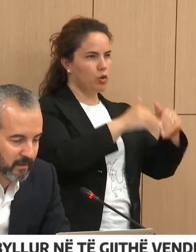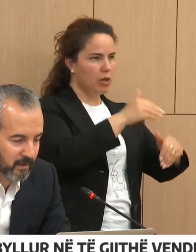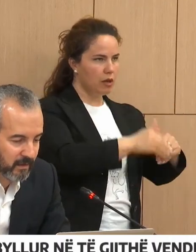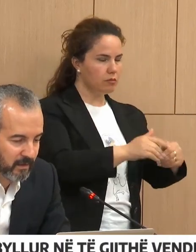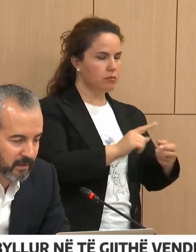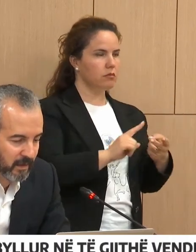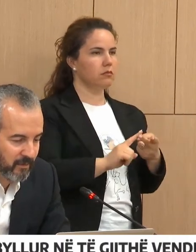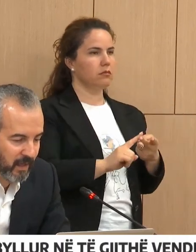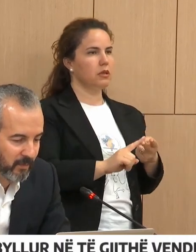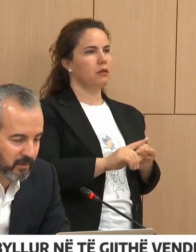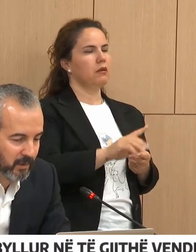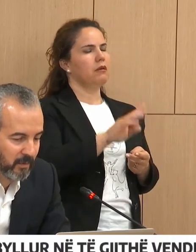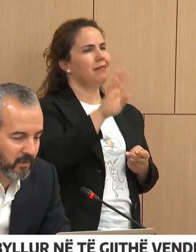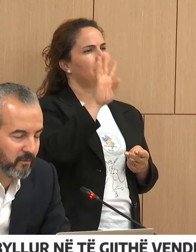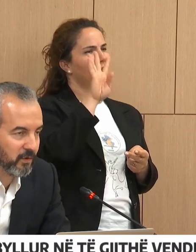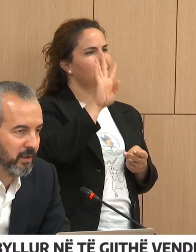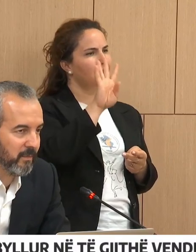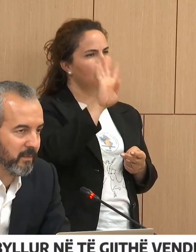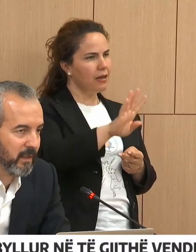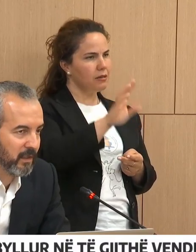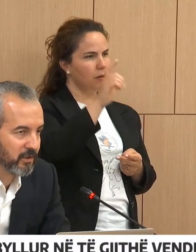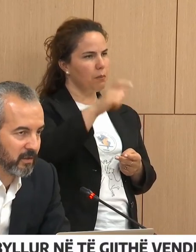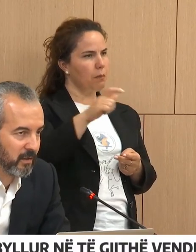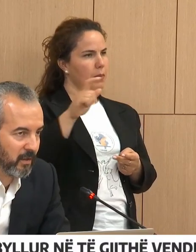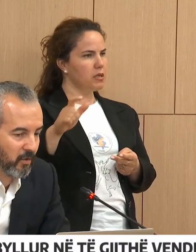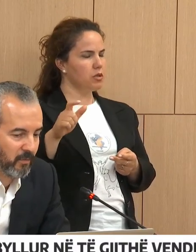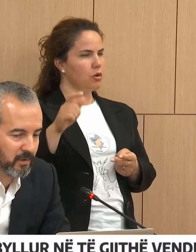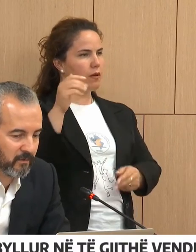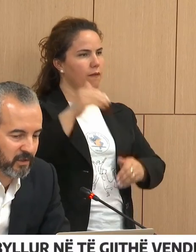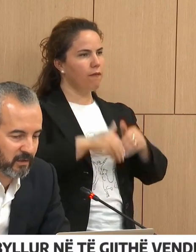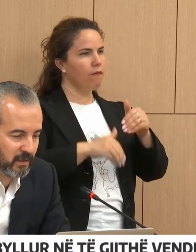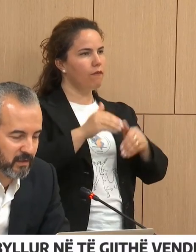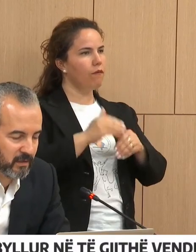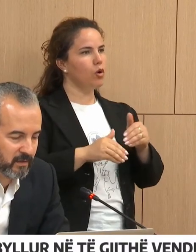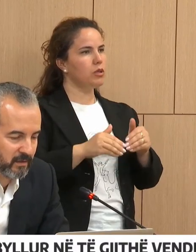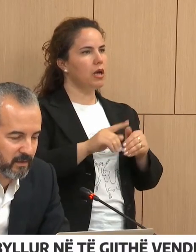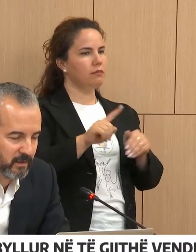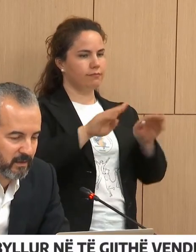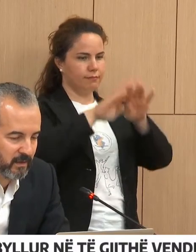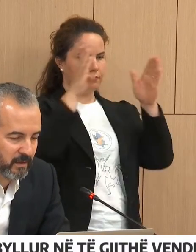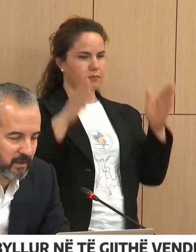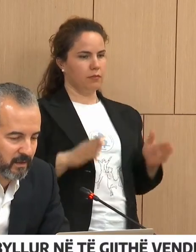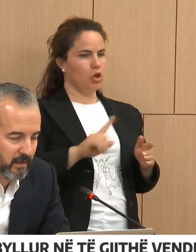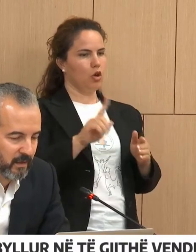kemi marë raportime për votim jashtë dhëmës shqetësis.